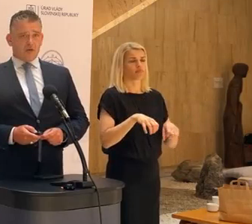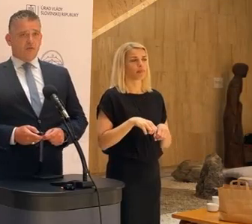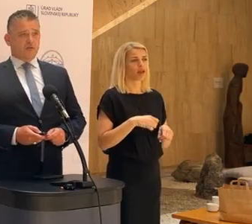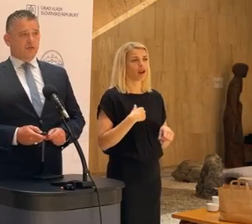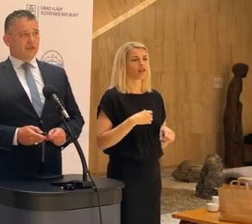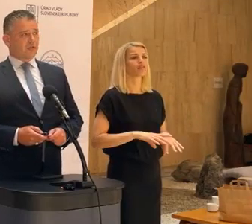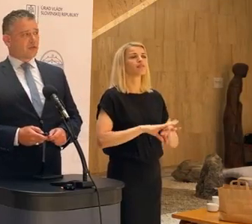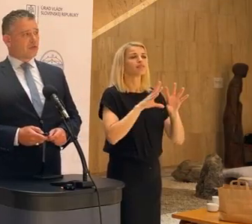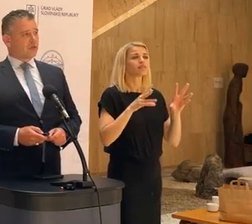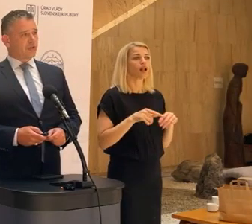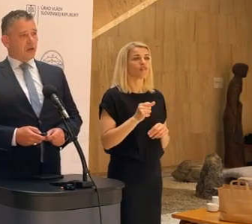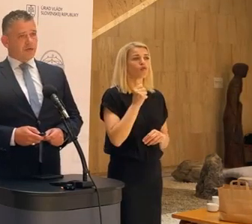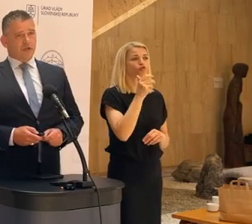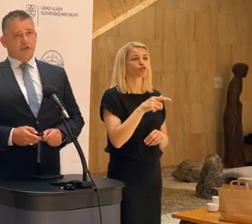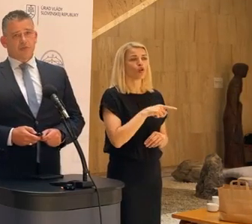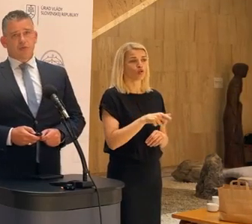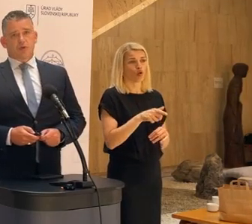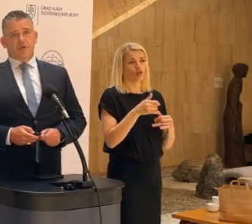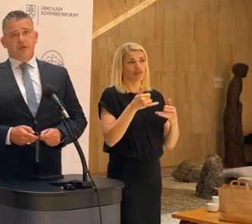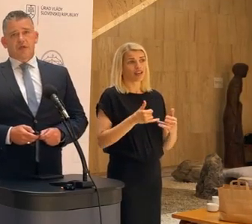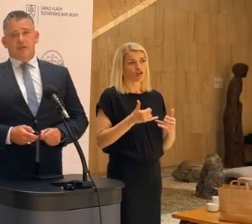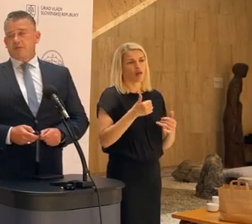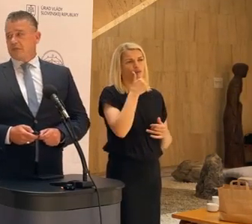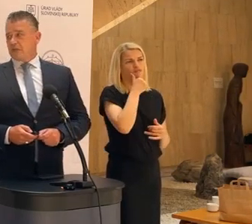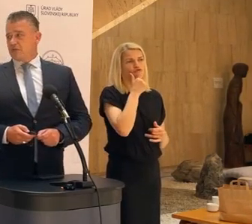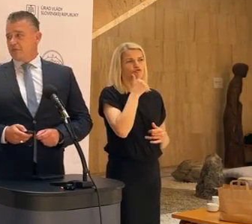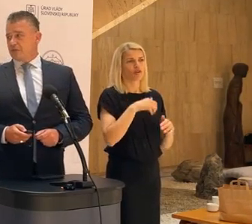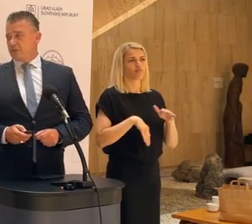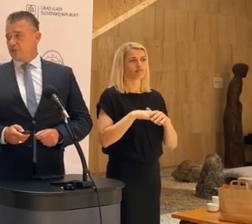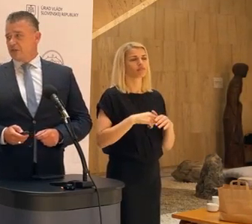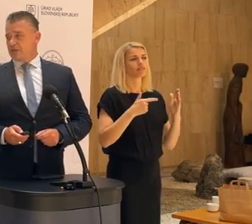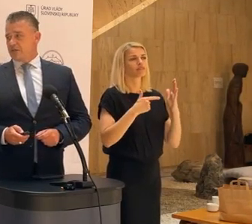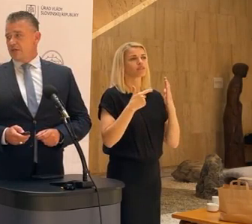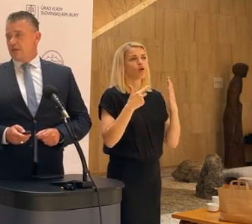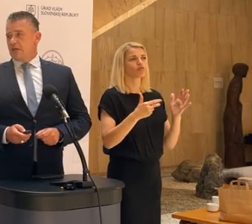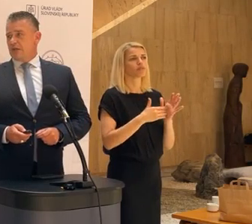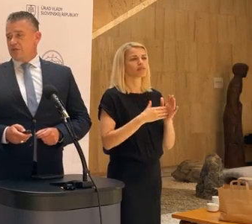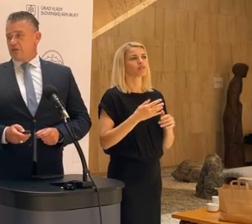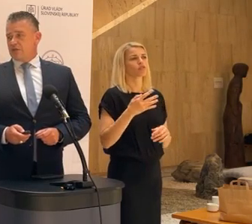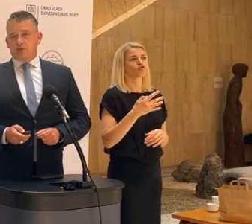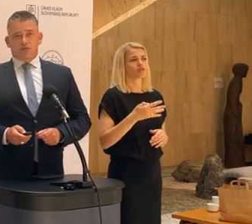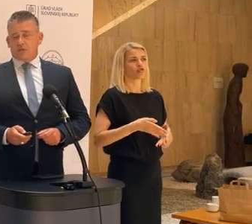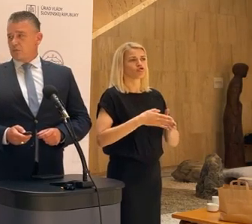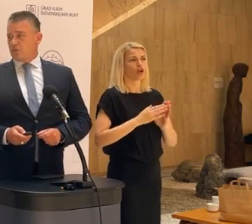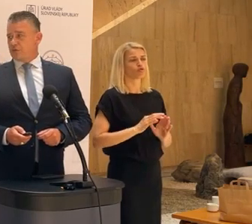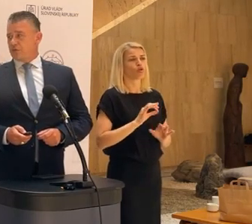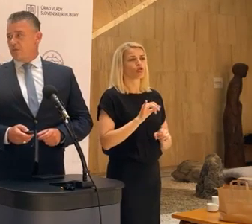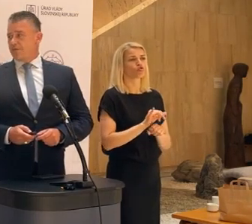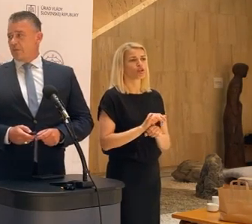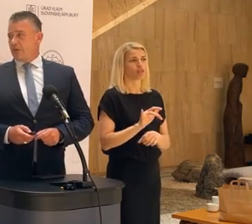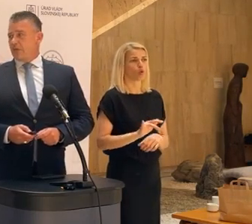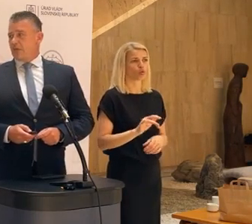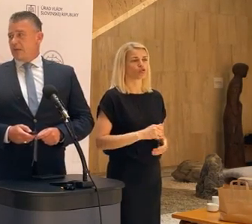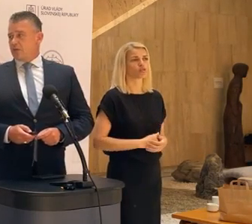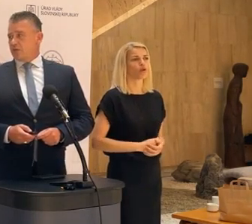Celkovo to číslo do dnešného alebo k včerajšiemu dňu robí 78 040 žiadosti o dočasné útočisko.